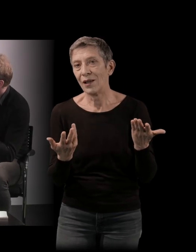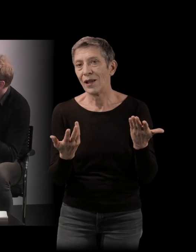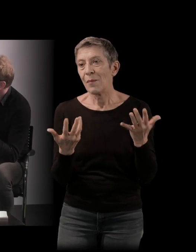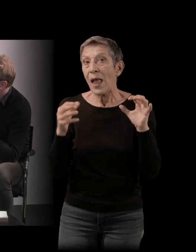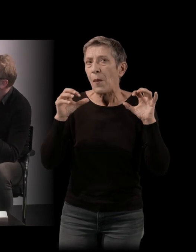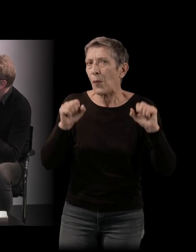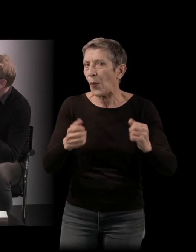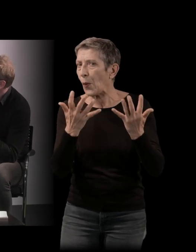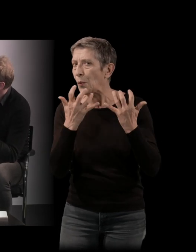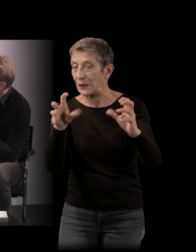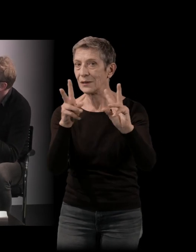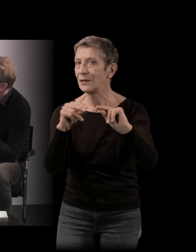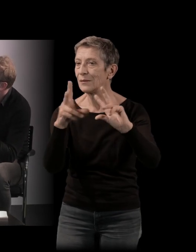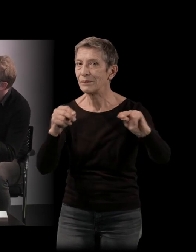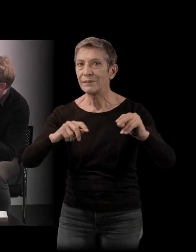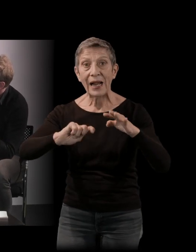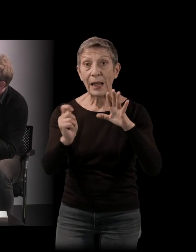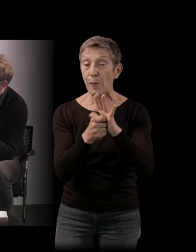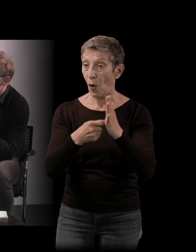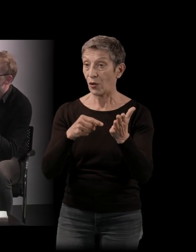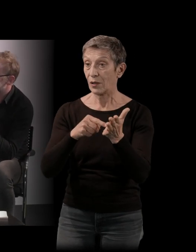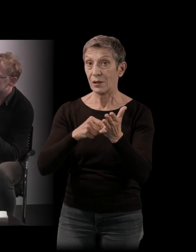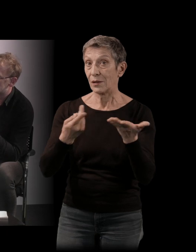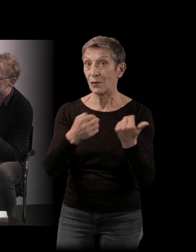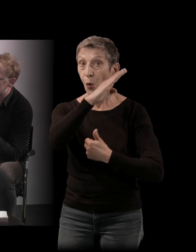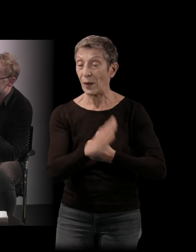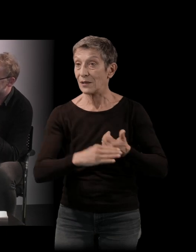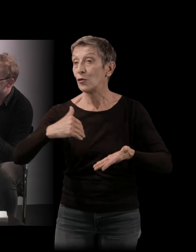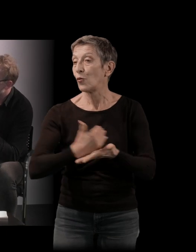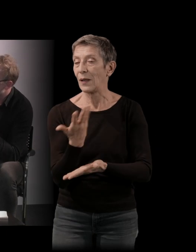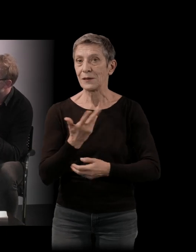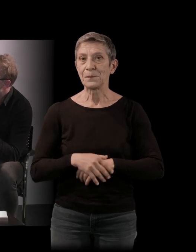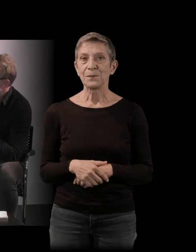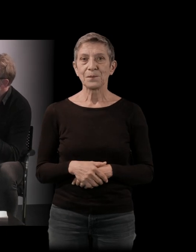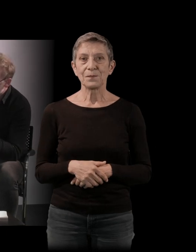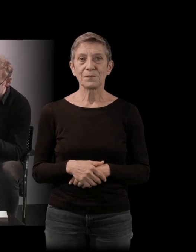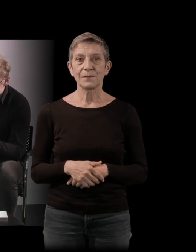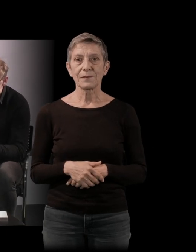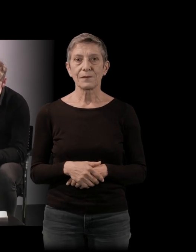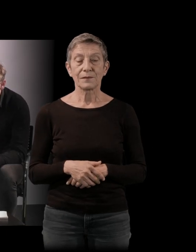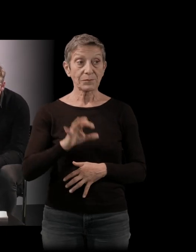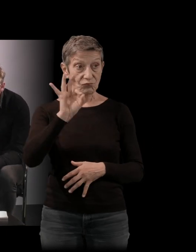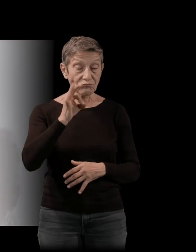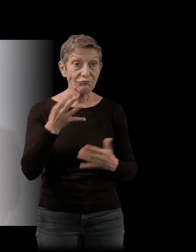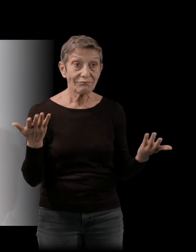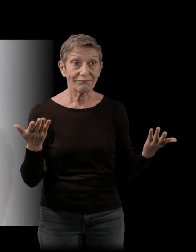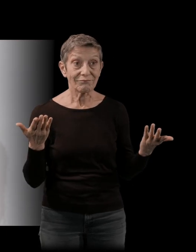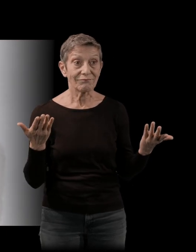le public ce qui se passe à ce moment-là dans le temps brésilien à cet endroit-là. Oui, parce que j'ai choisi en fait pour